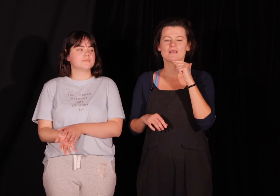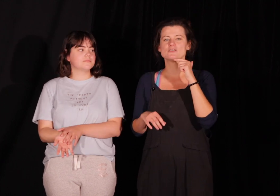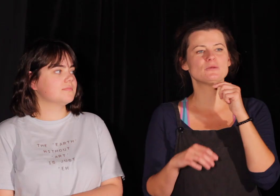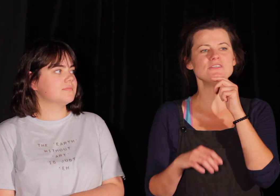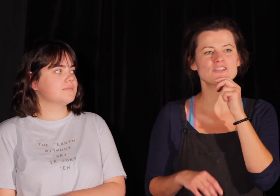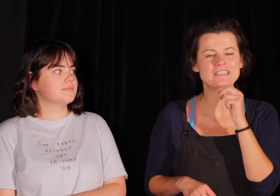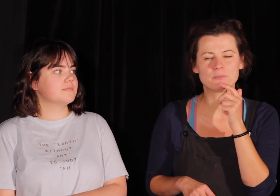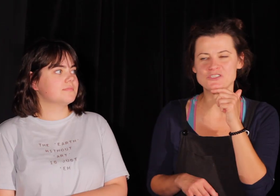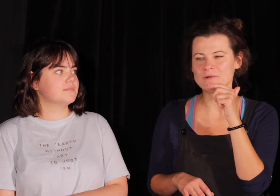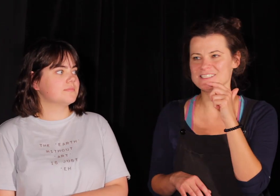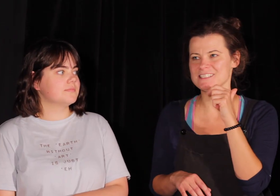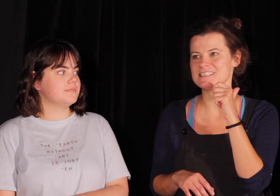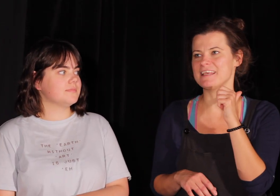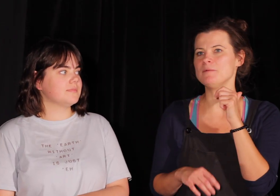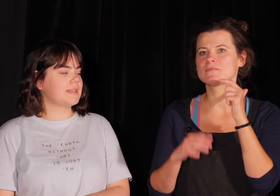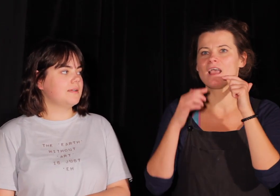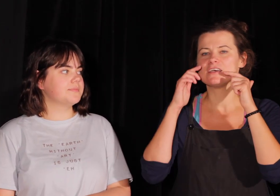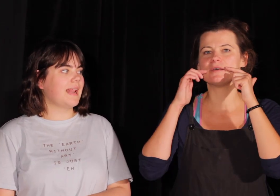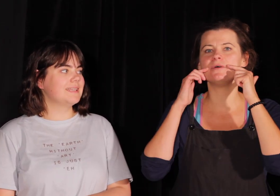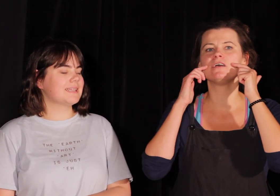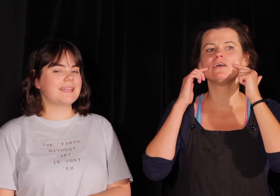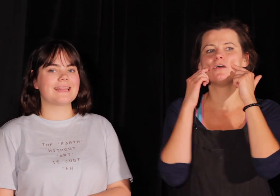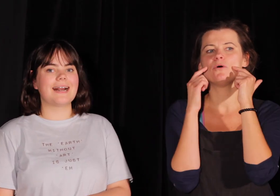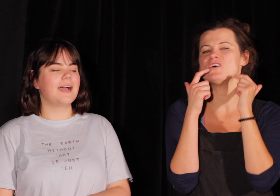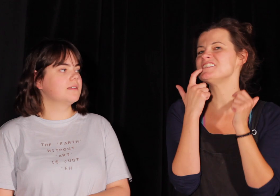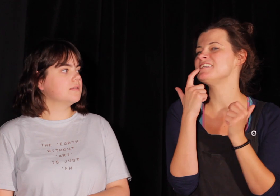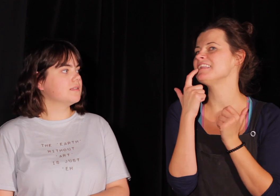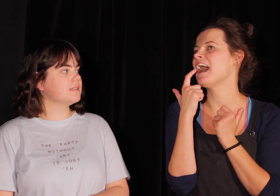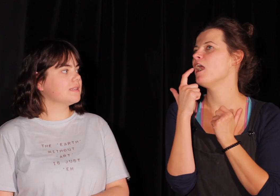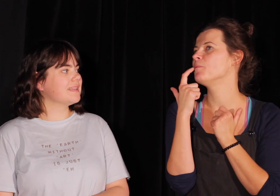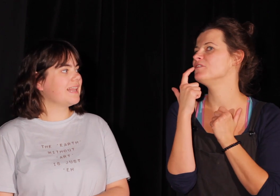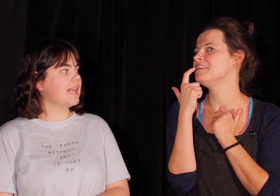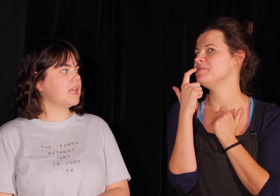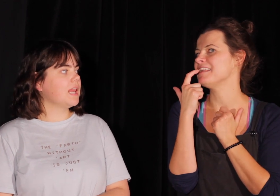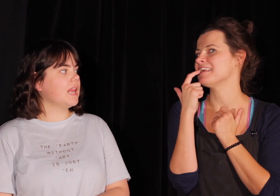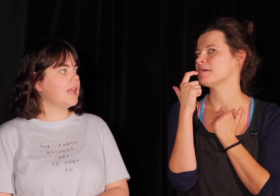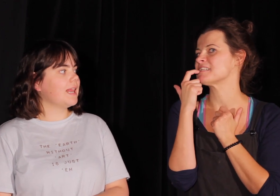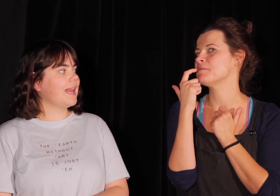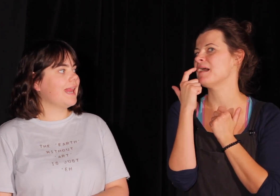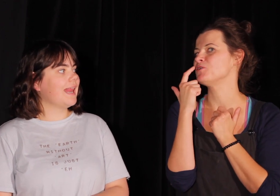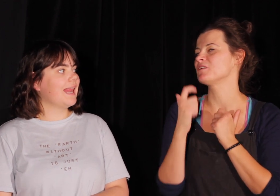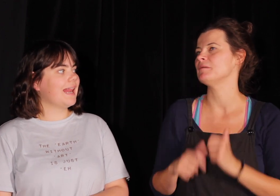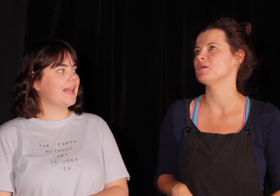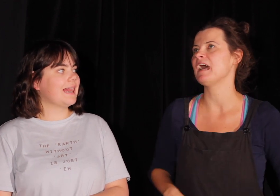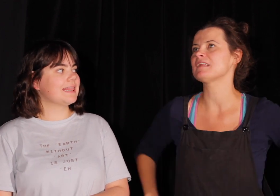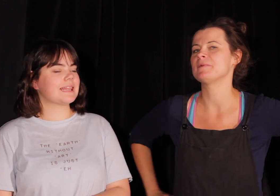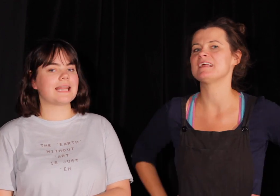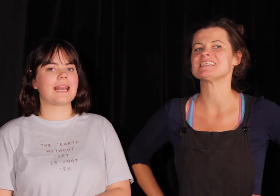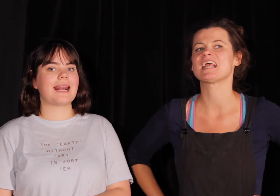Spróbujcie sobie tak pociankać językiem, żeby położyć je na podniebienie, tam za zębami górnymi, dobra? Tak parę razy.